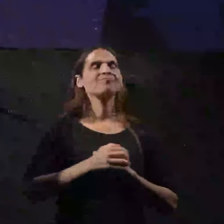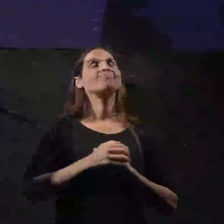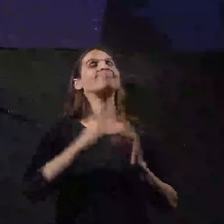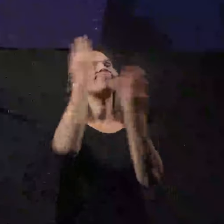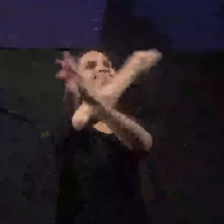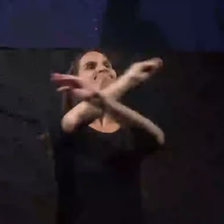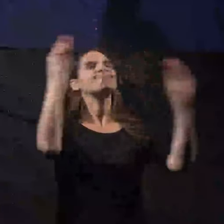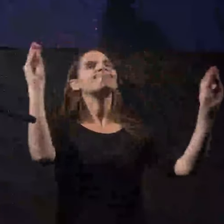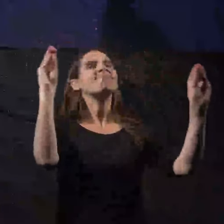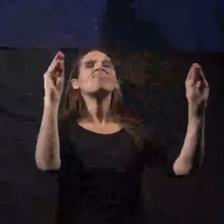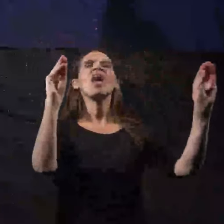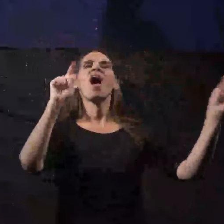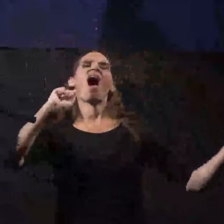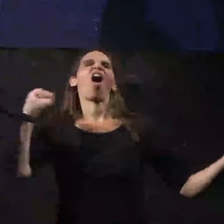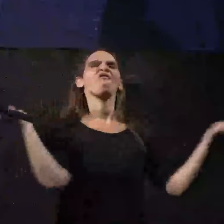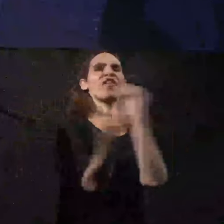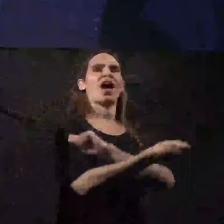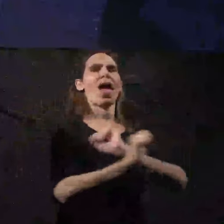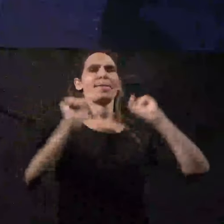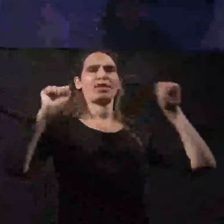ההפיכה המשטרית